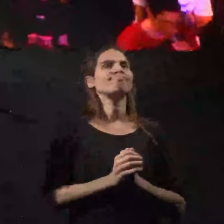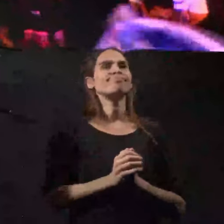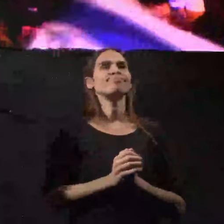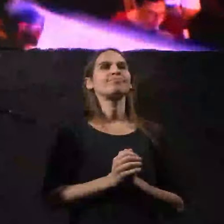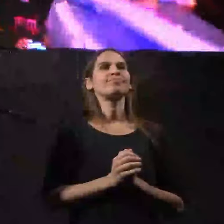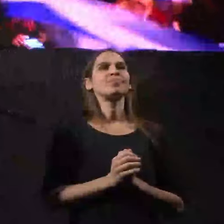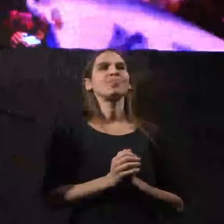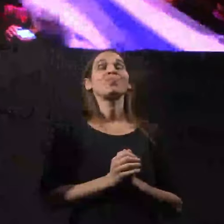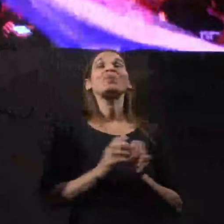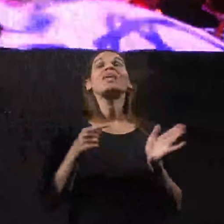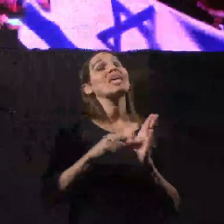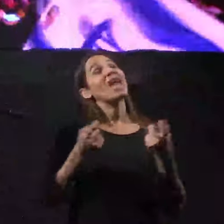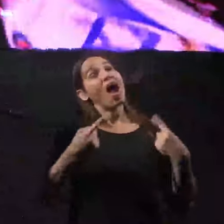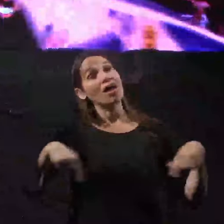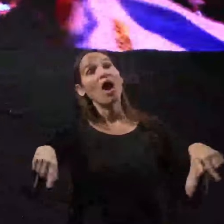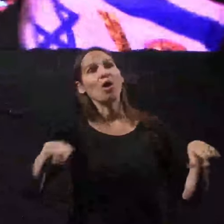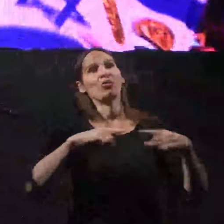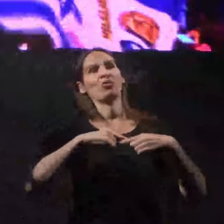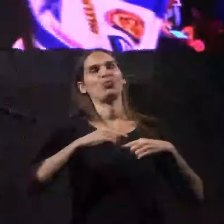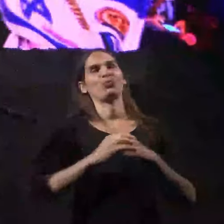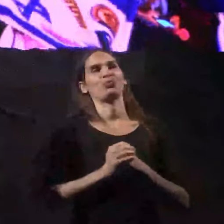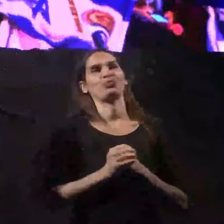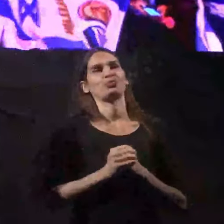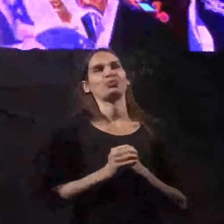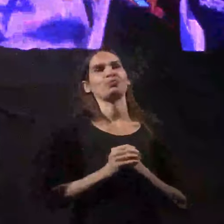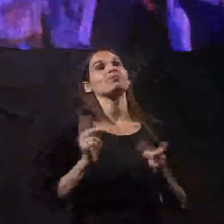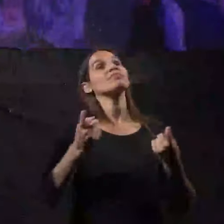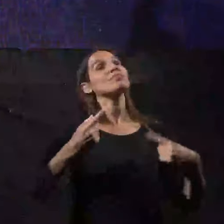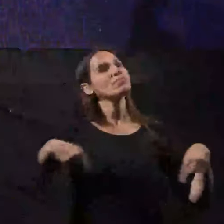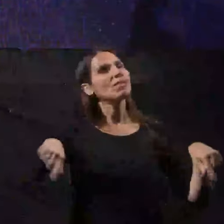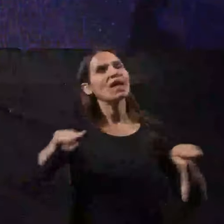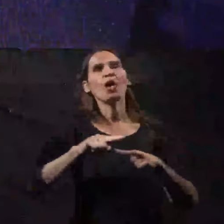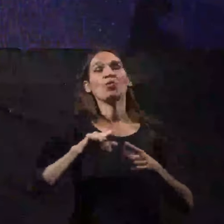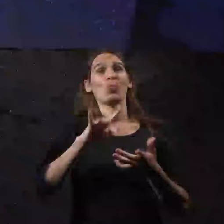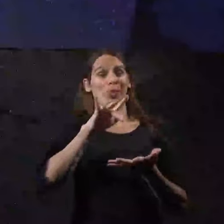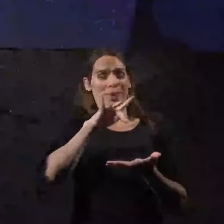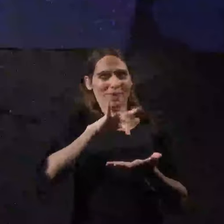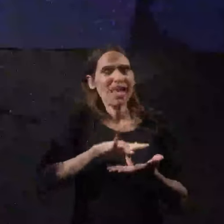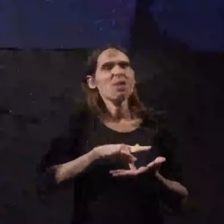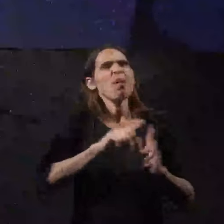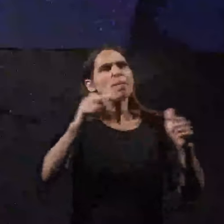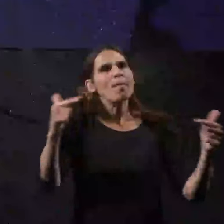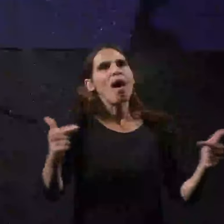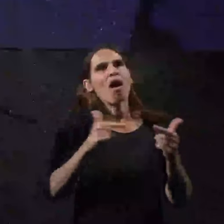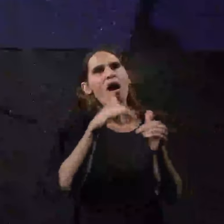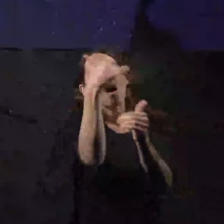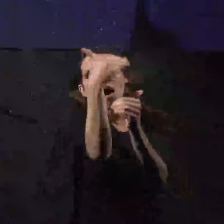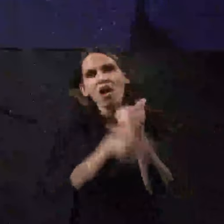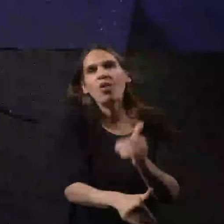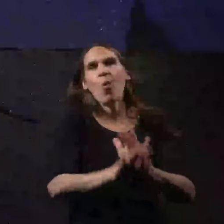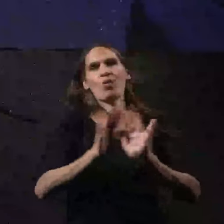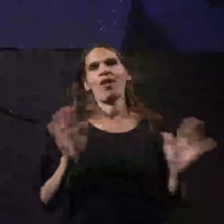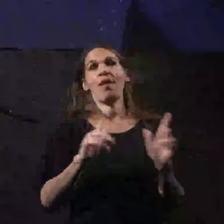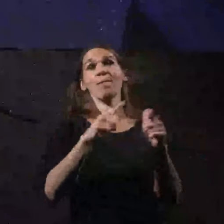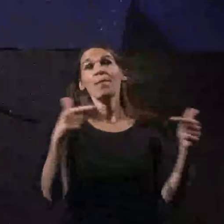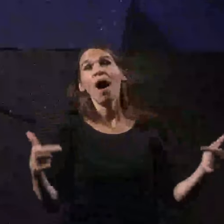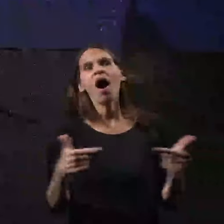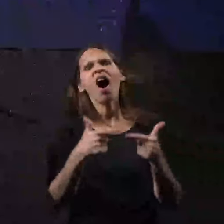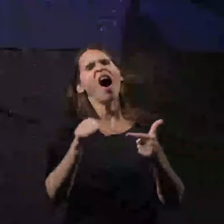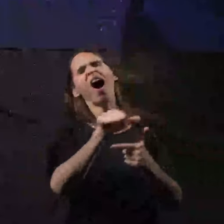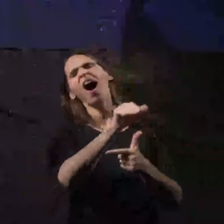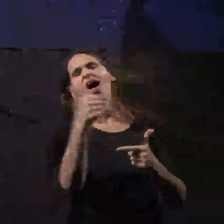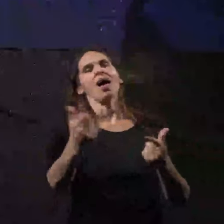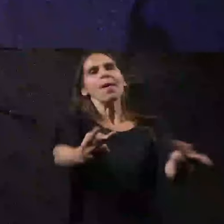כי אנחנו אנחנו נמצאים במערכה האחרונה במערכה